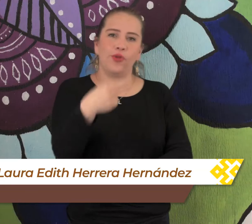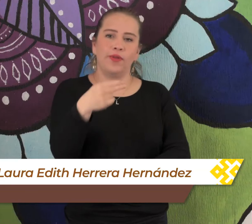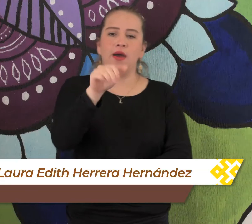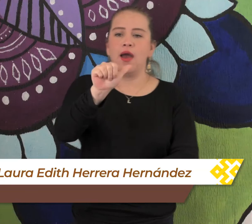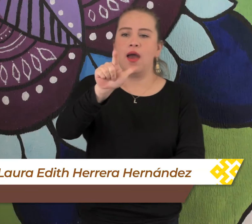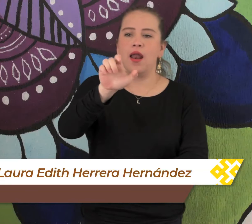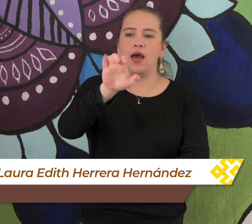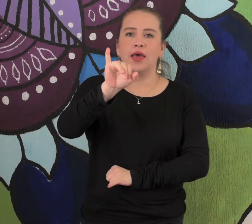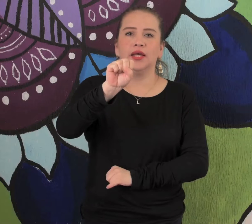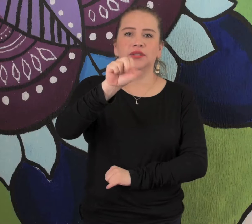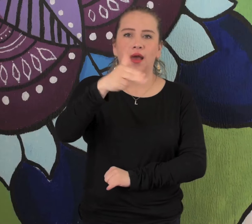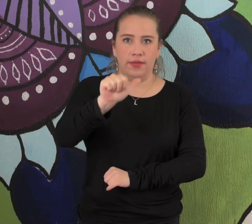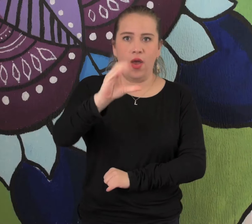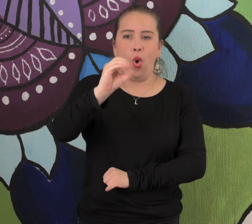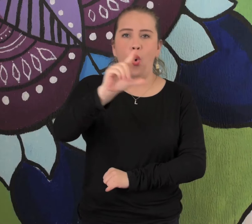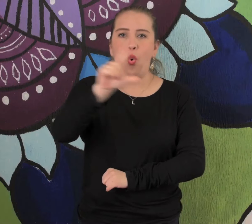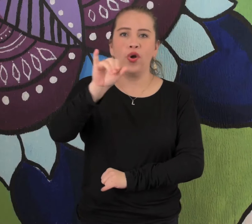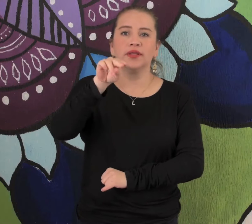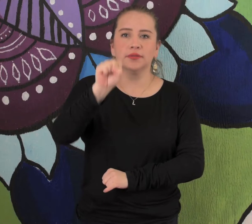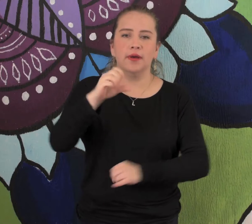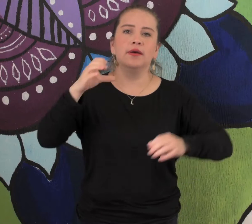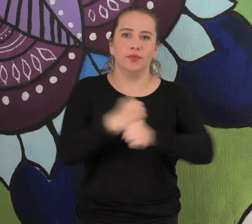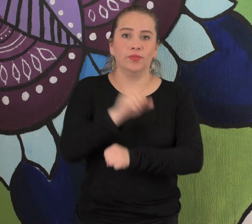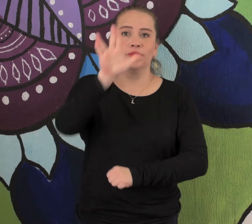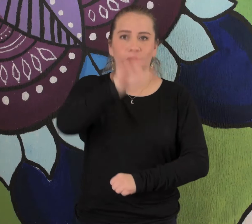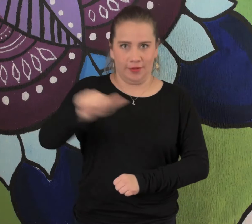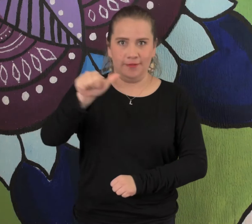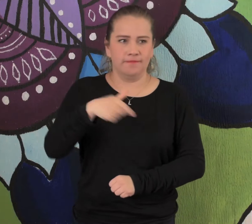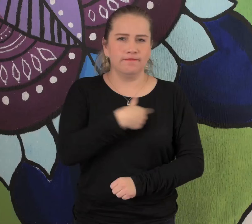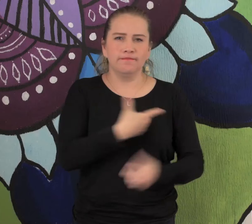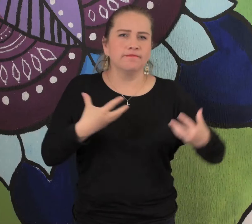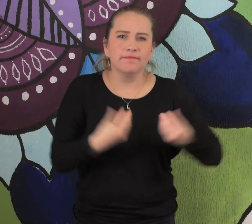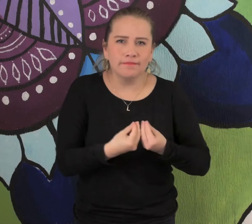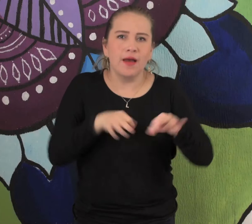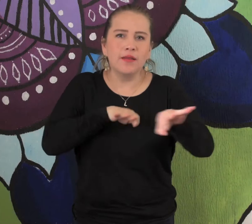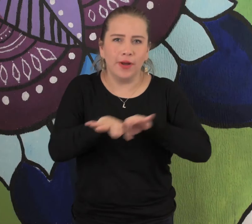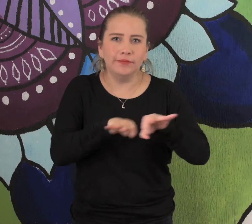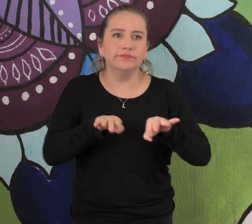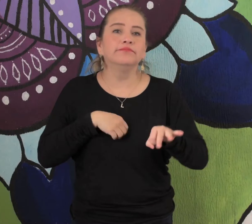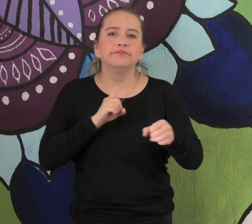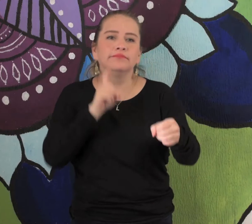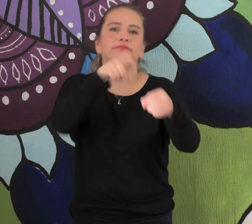intérprete Aleisha Collins y esta es su seña. Ambas